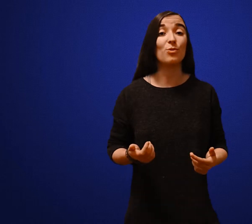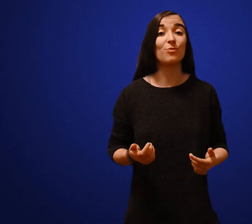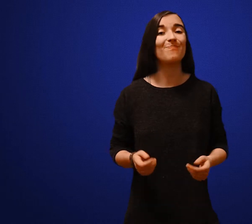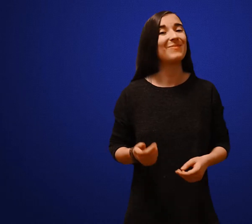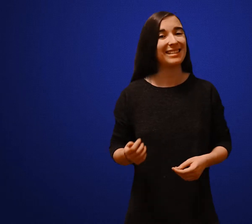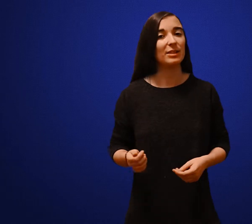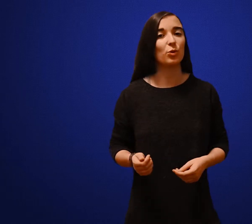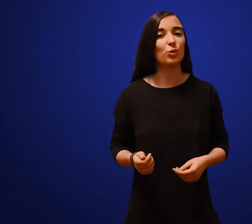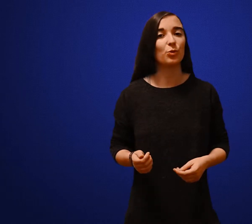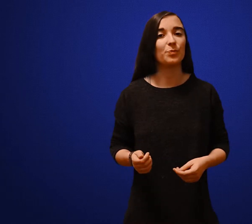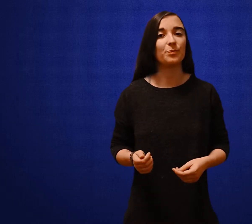plomb, c'est dangereux